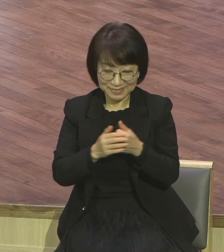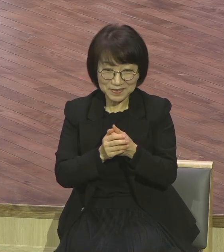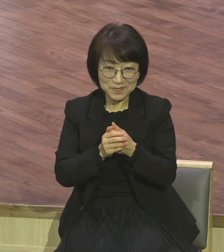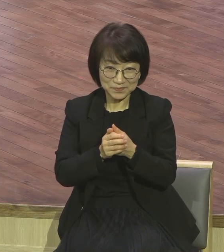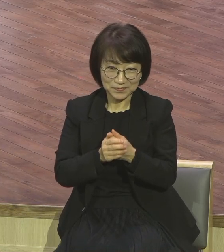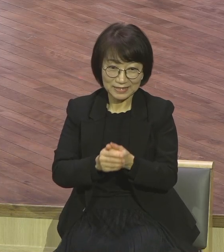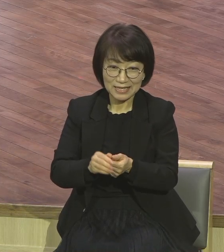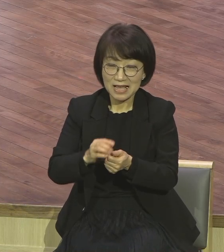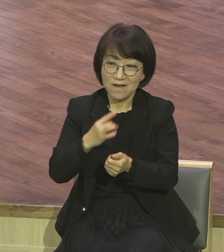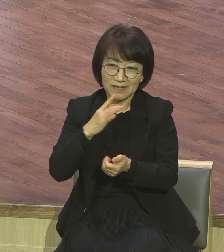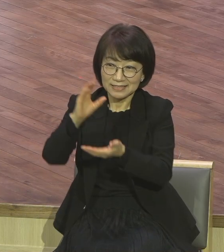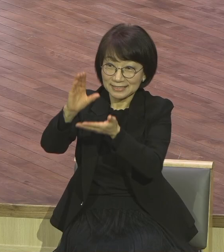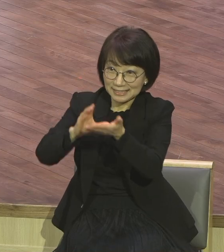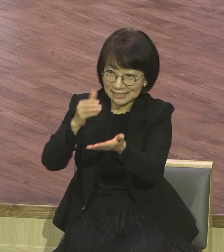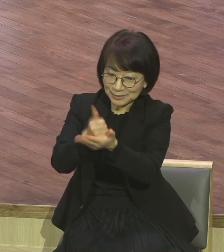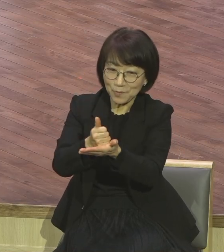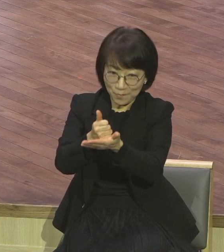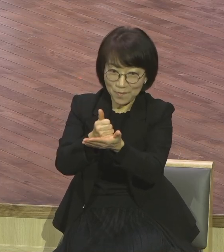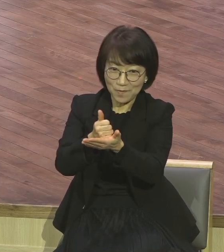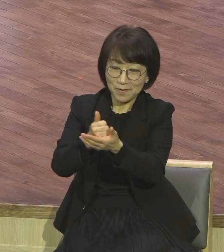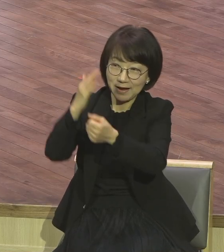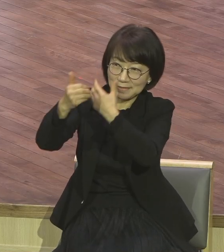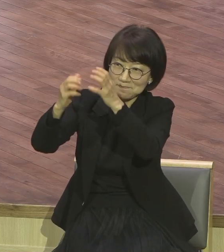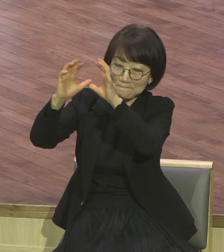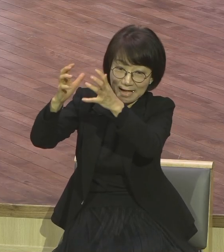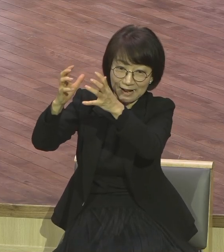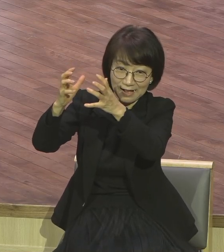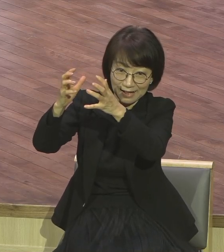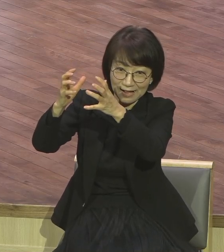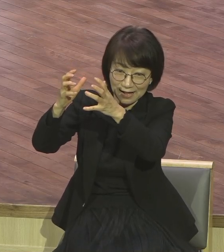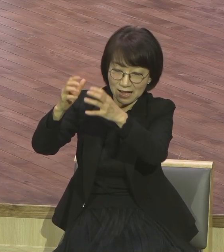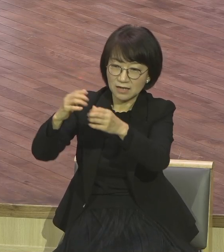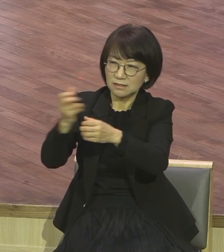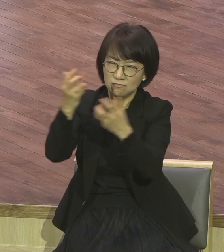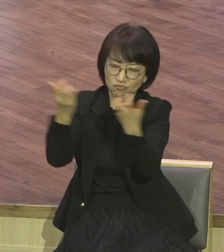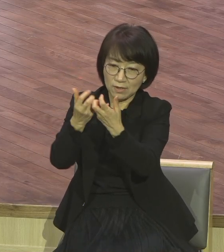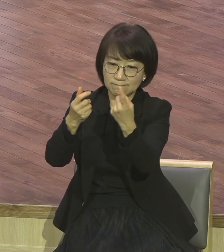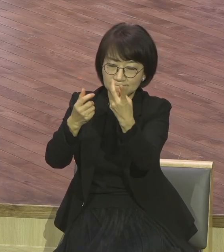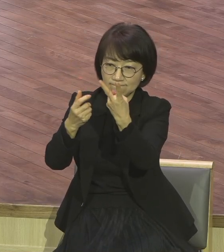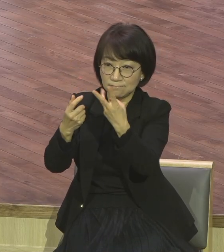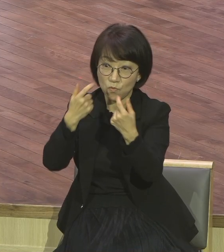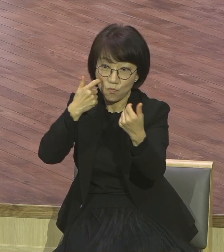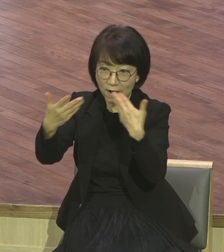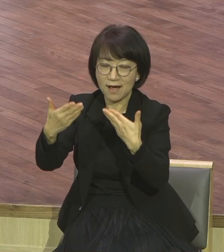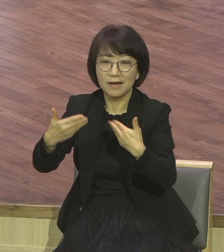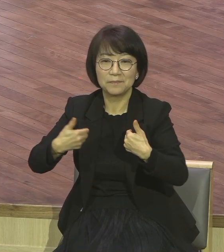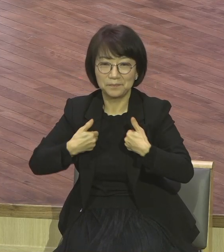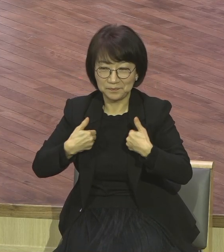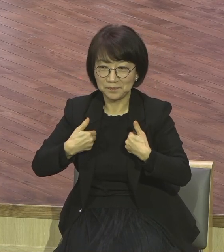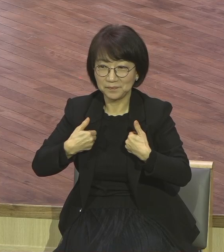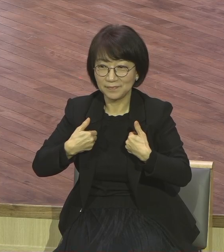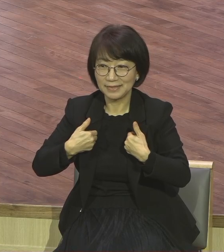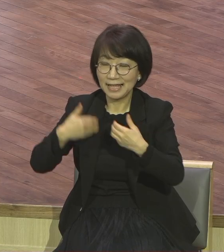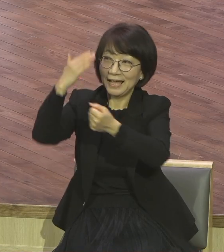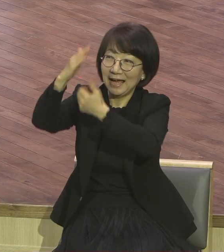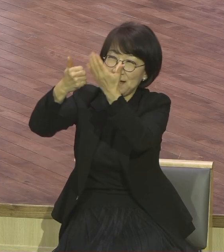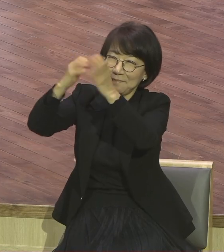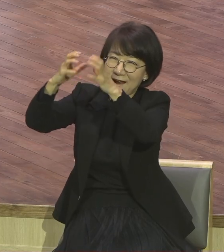우리 인생의 방향이 하나님 말하 확장이 되고 성의 건너를 힘입어서 하나님이